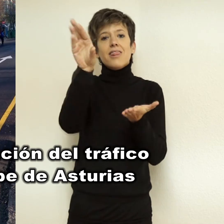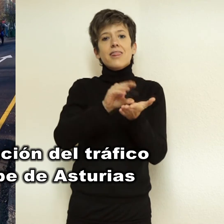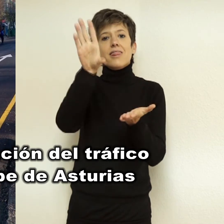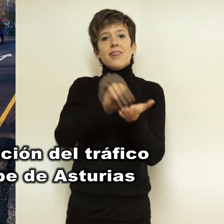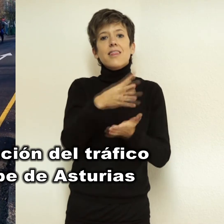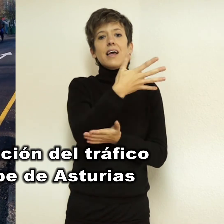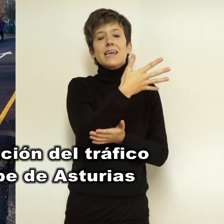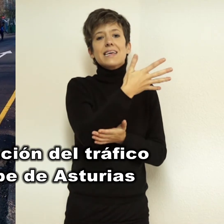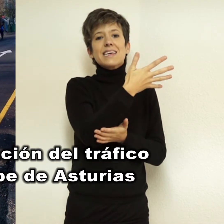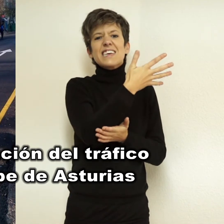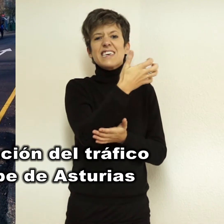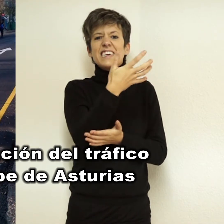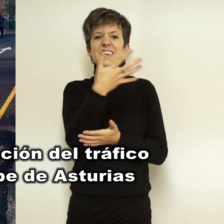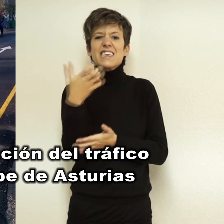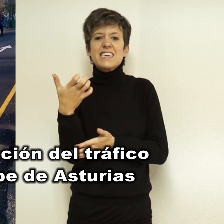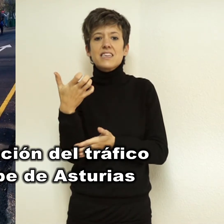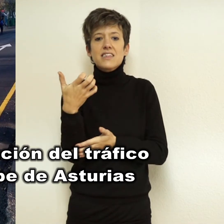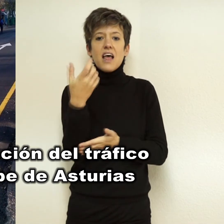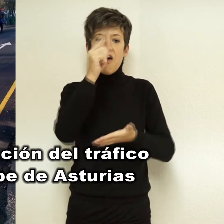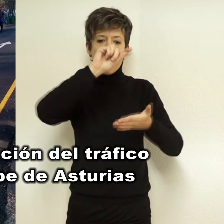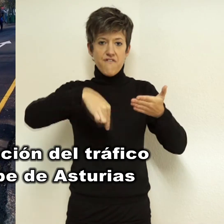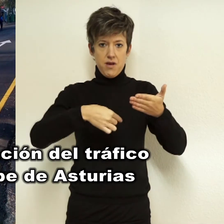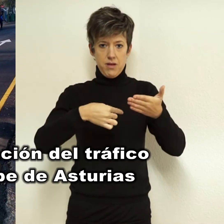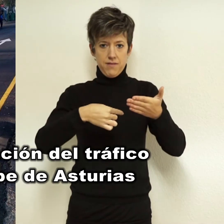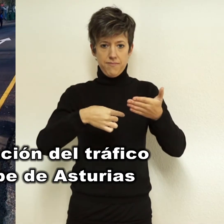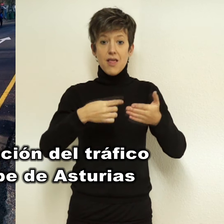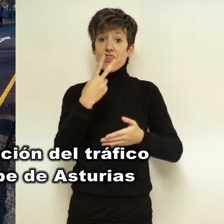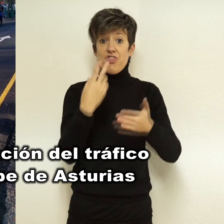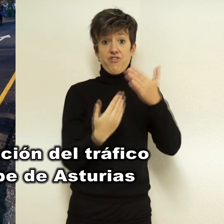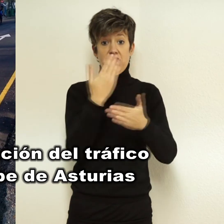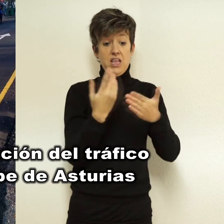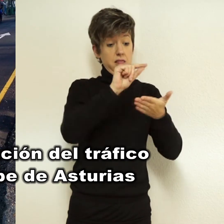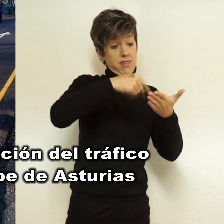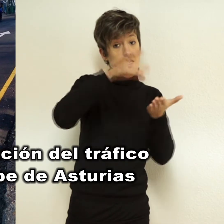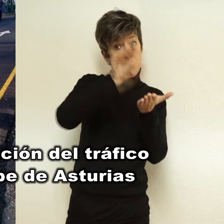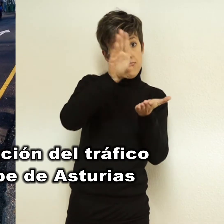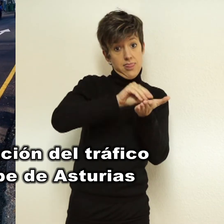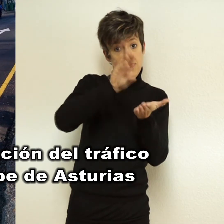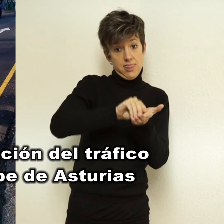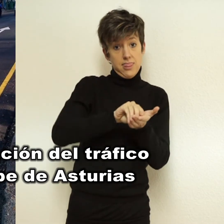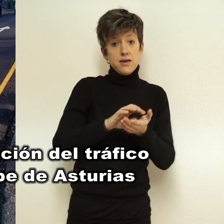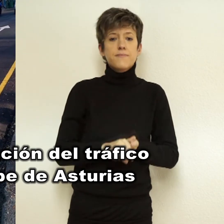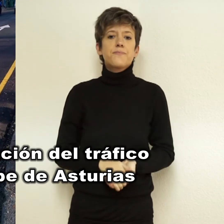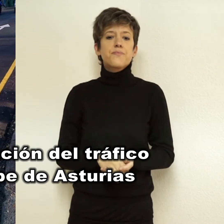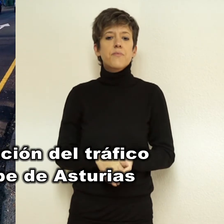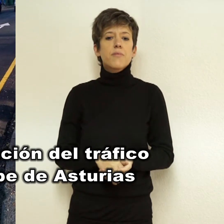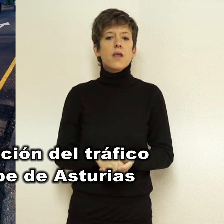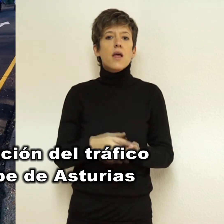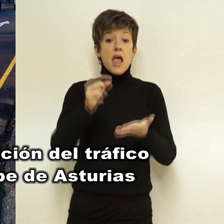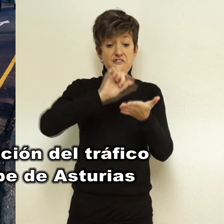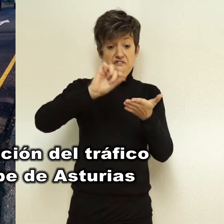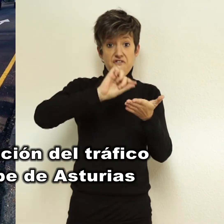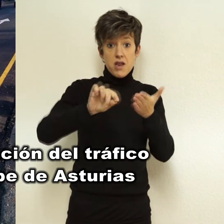han recogido medio millar de rúbricas en los dos primeros días de la campaña. La recogida de firmas, iniciada esta semana,